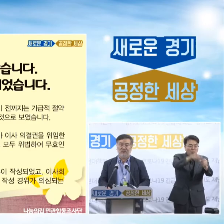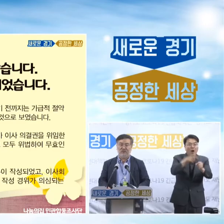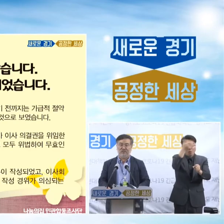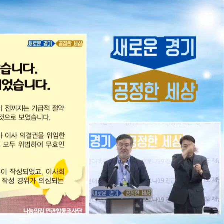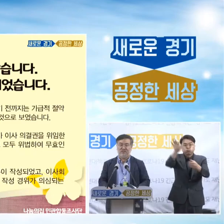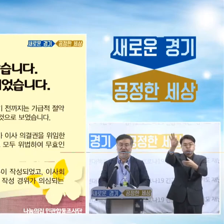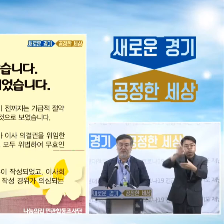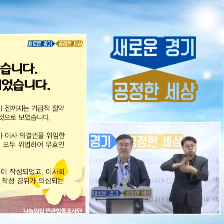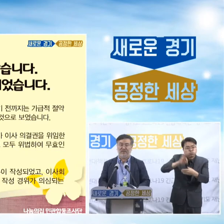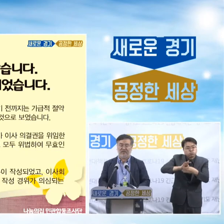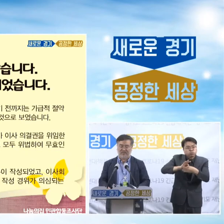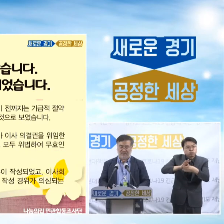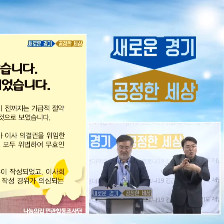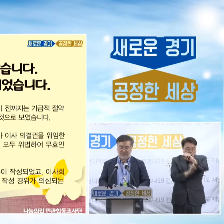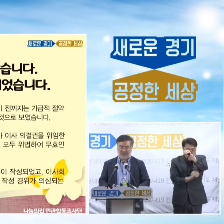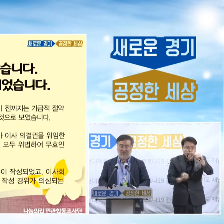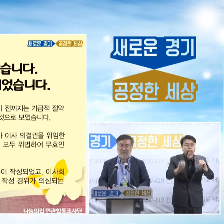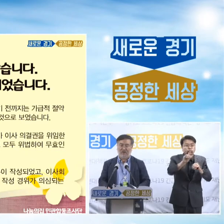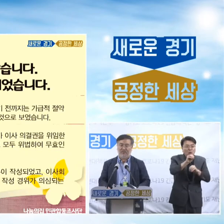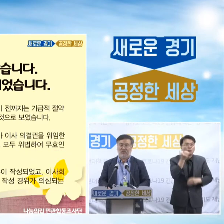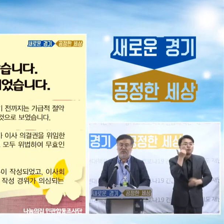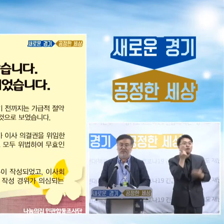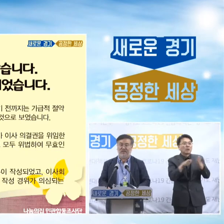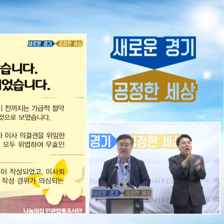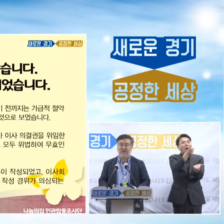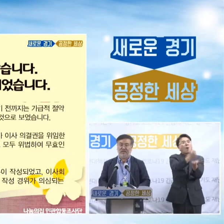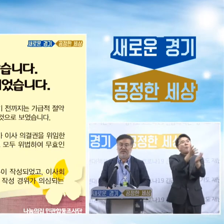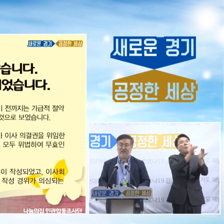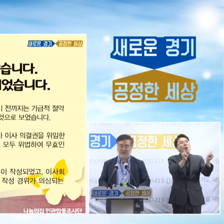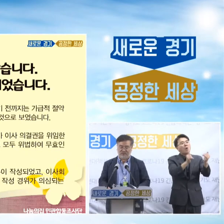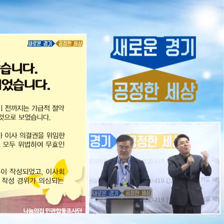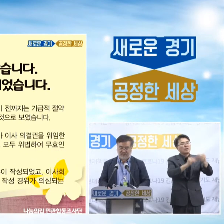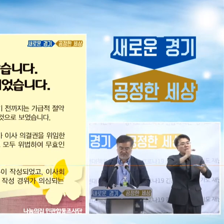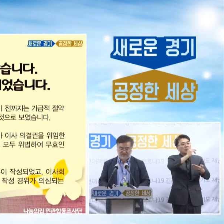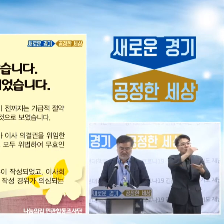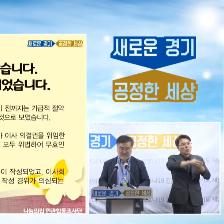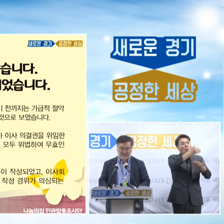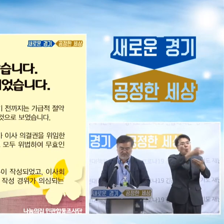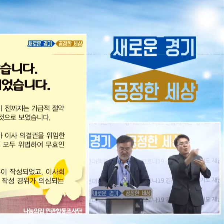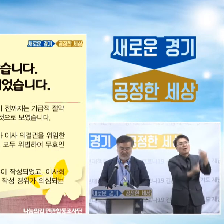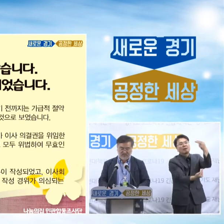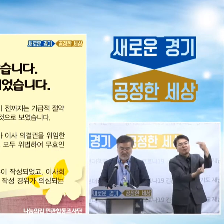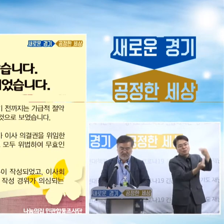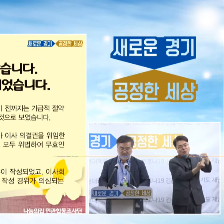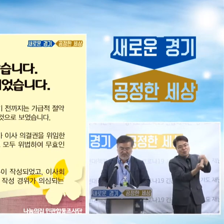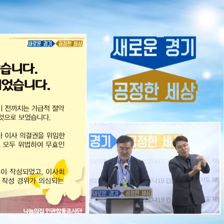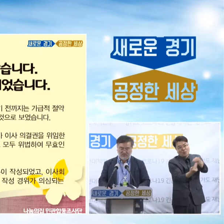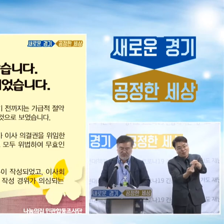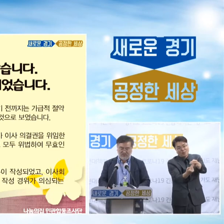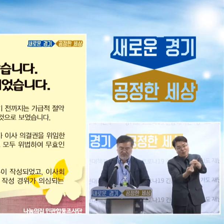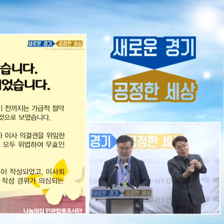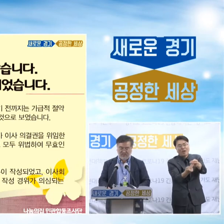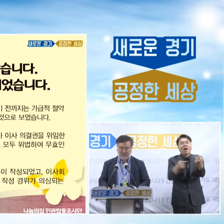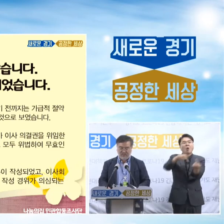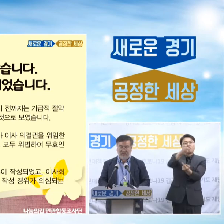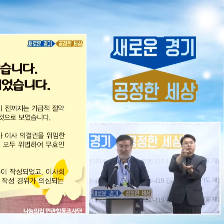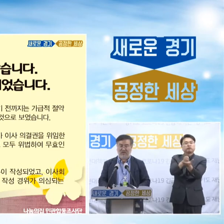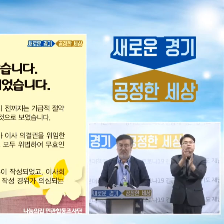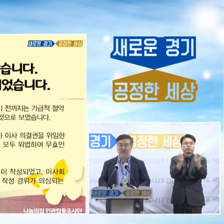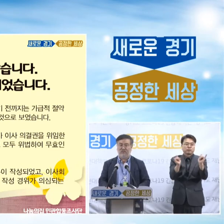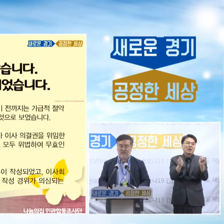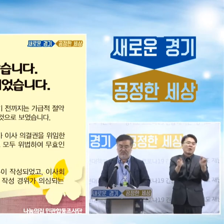양로시설 나눔의집이 아니라 법인 통장에 입금되었습니다. 나눔의집 운영법인이